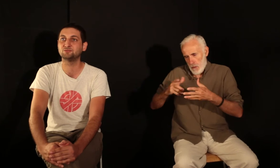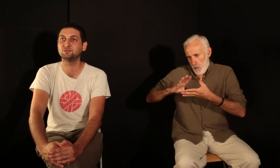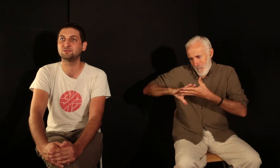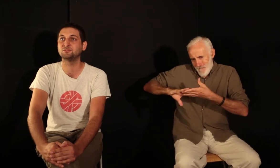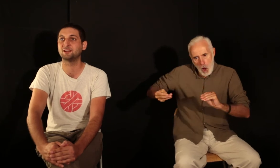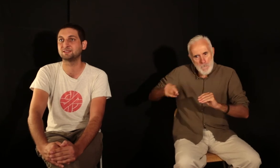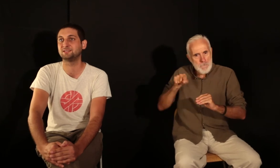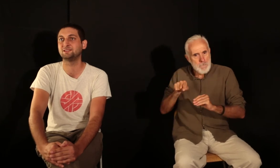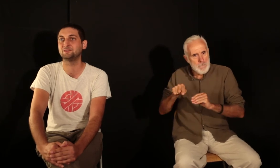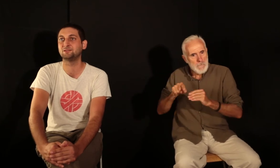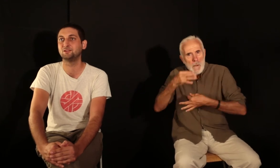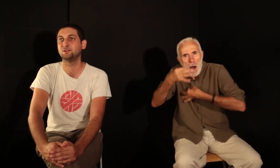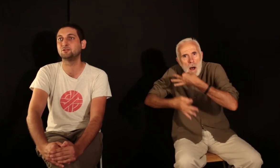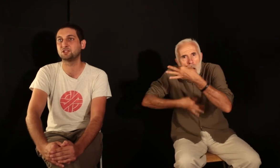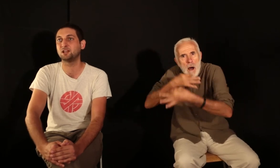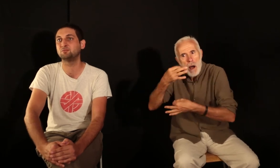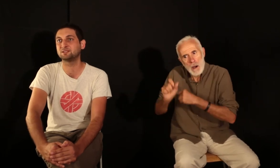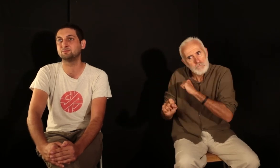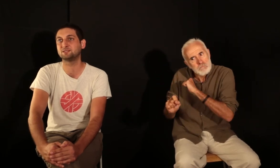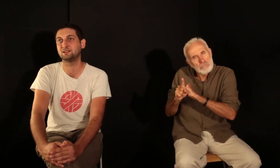qui est originale pour cette pensée.